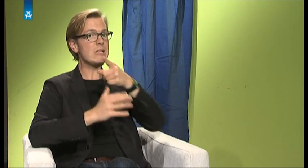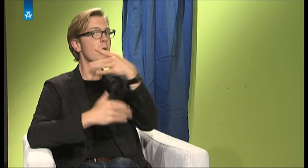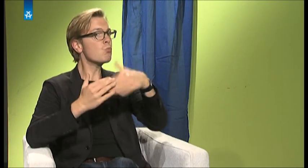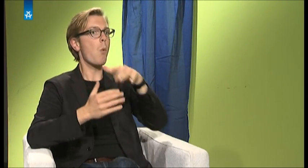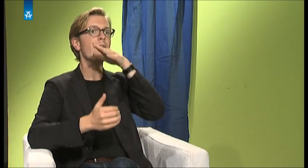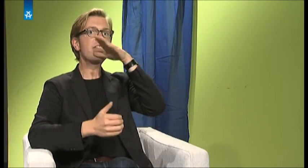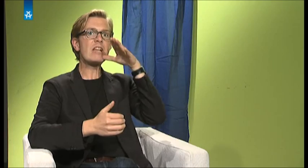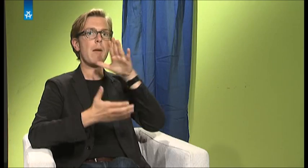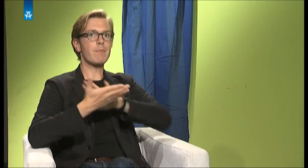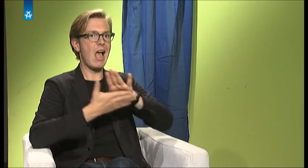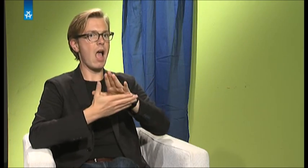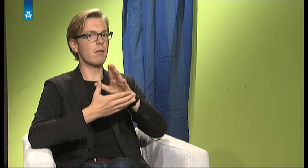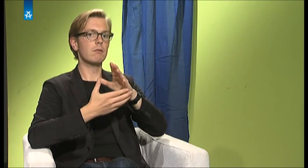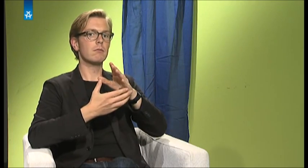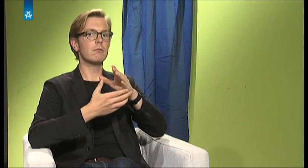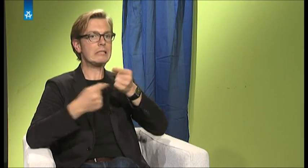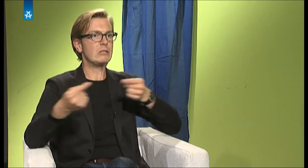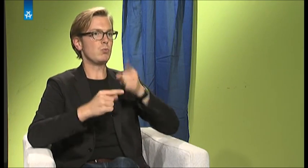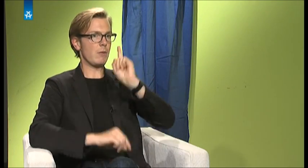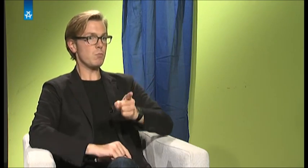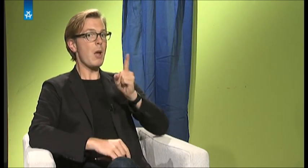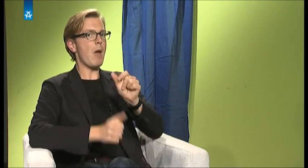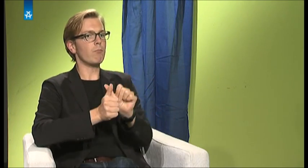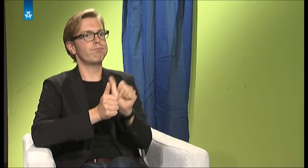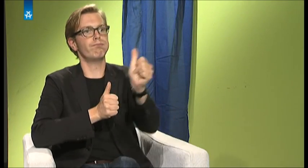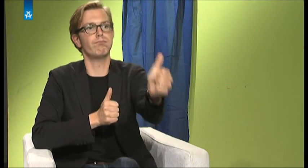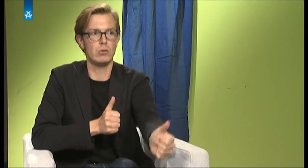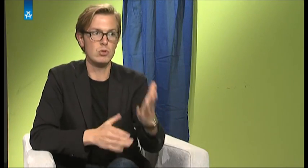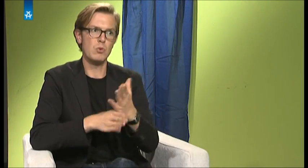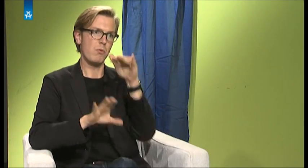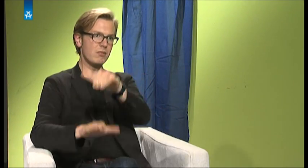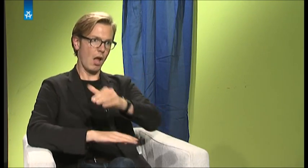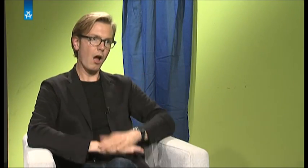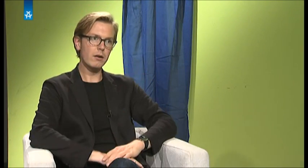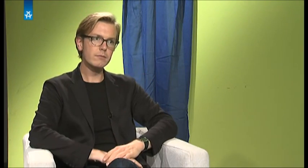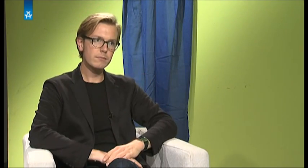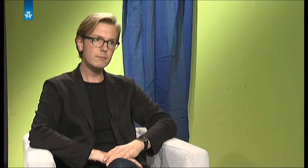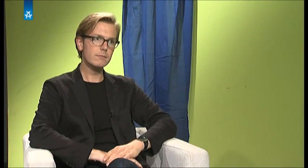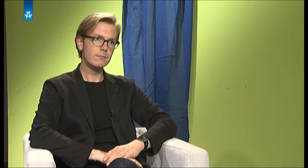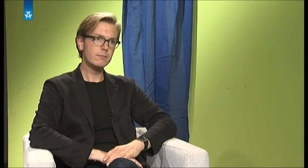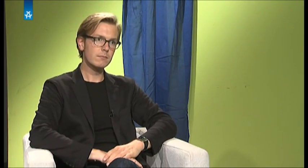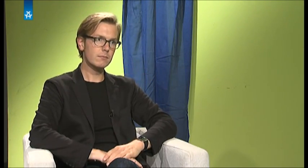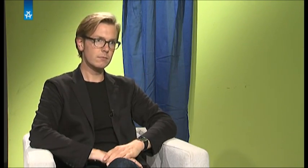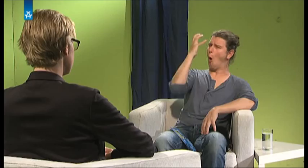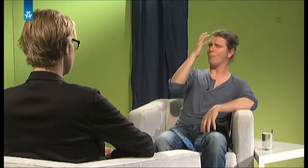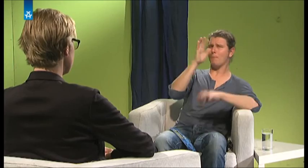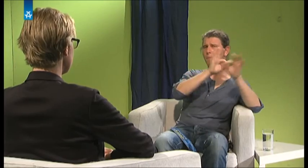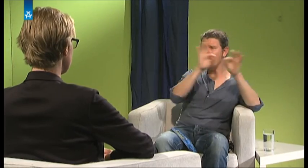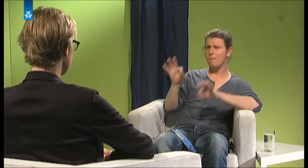Diskussionen, die wir heute noch führen, die sind da schon längst geführt worden. Demzufolge sprechen einfach alle Gebärdensprache und es funktioniert. Aber das ist ja spannend,